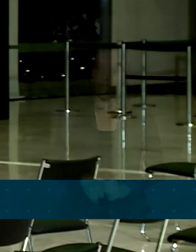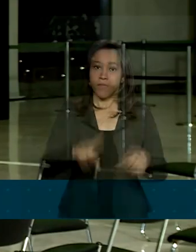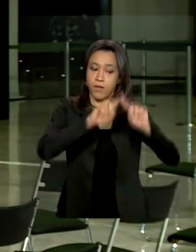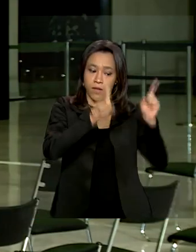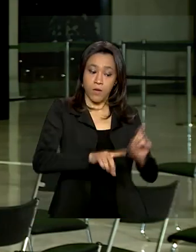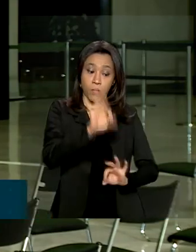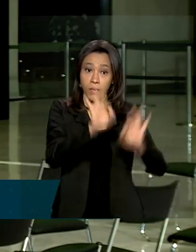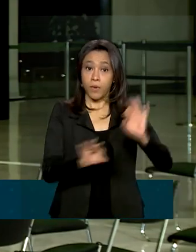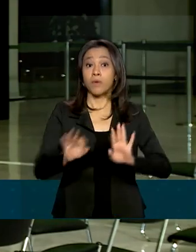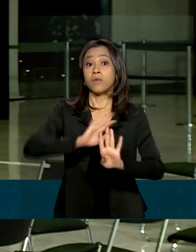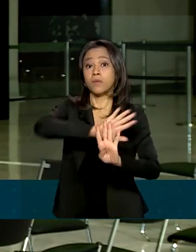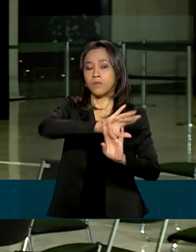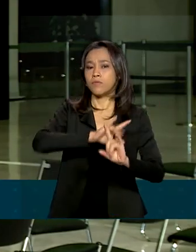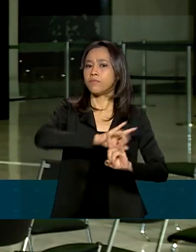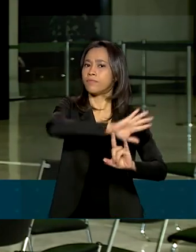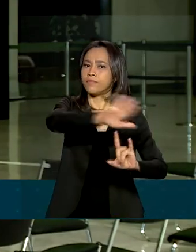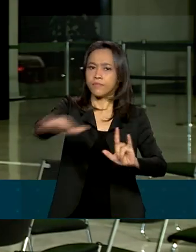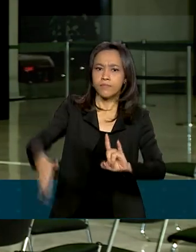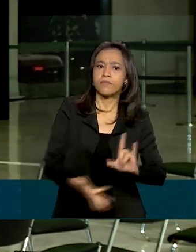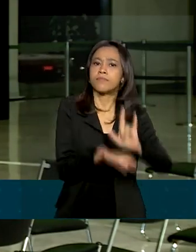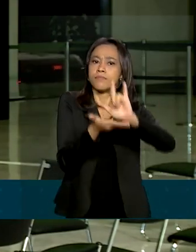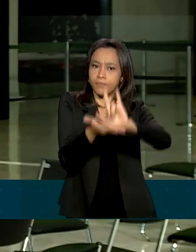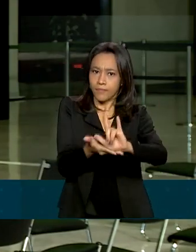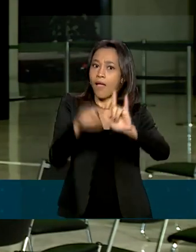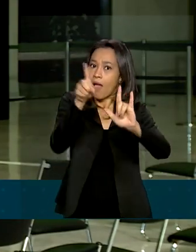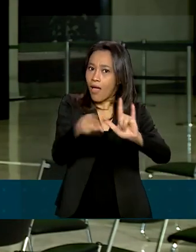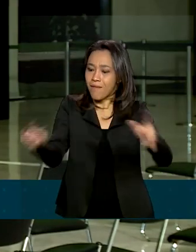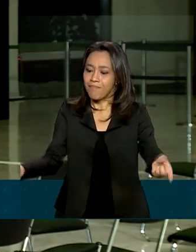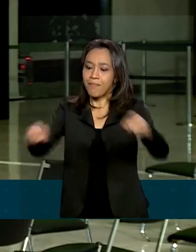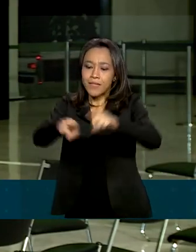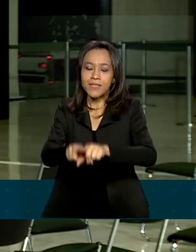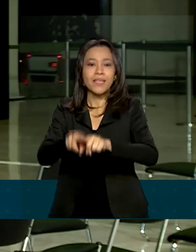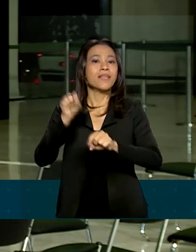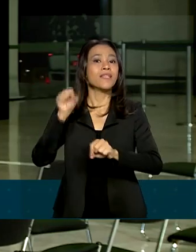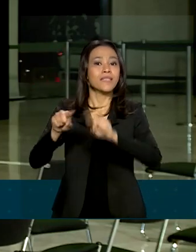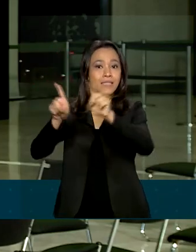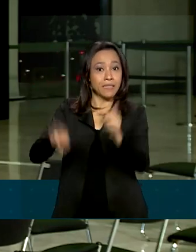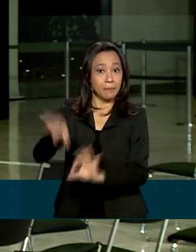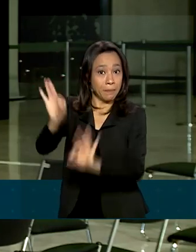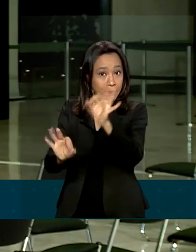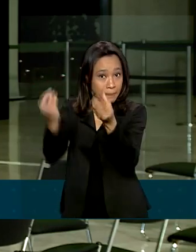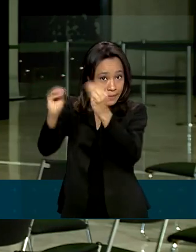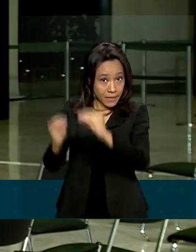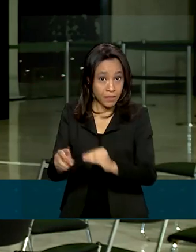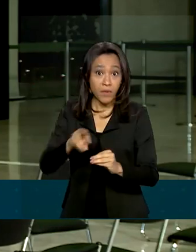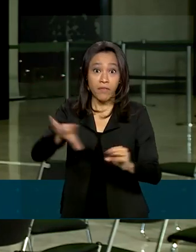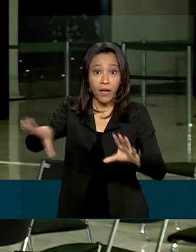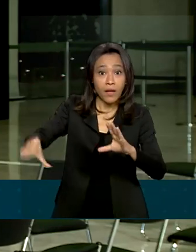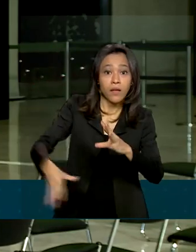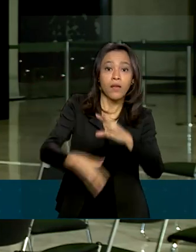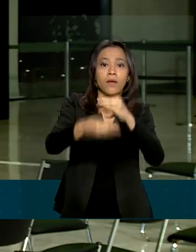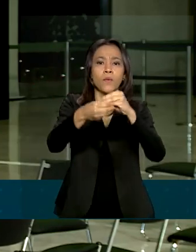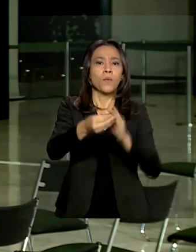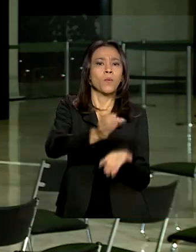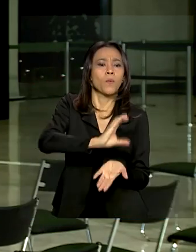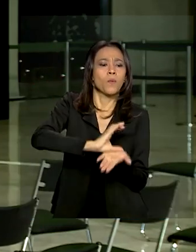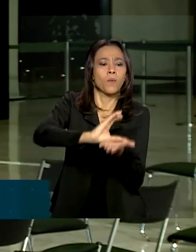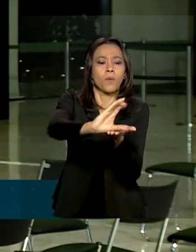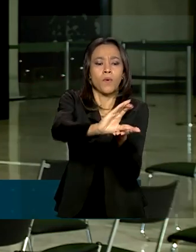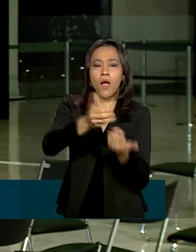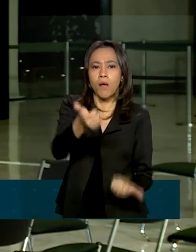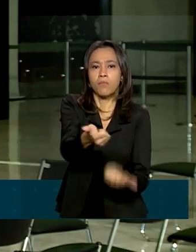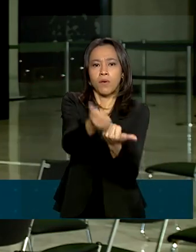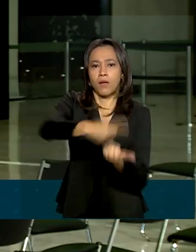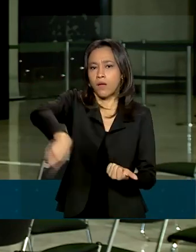Pátria Voluntária é parceiro do plano de contingência, já que vai complementar a ajuda às pessoas